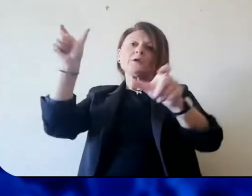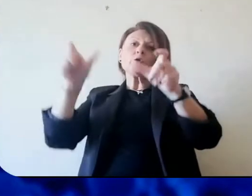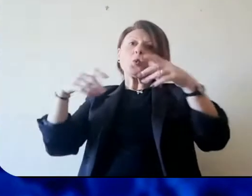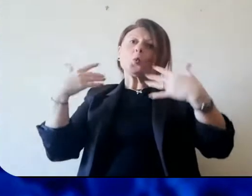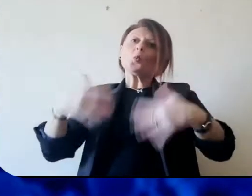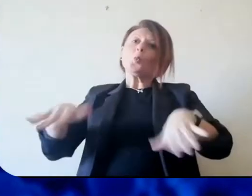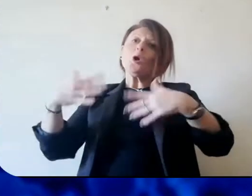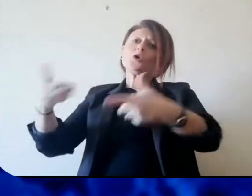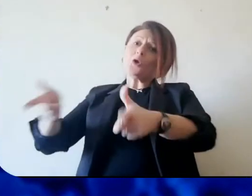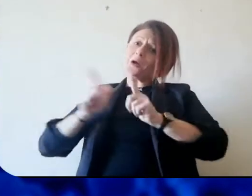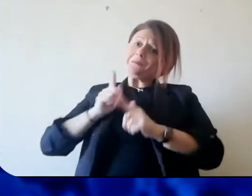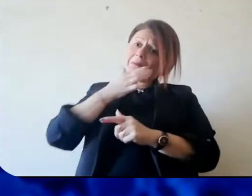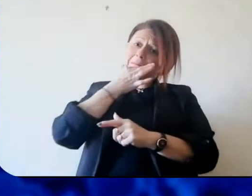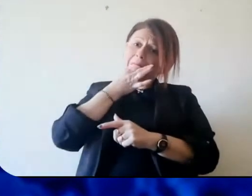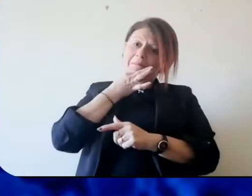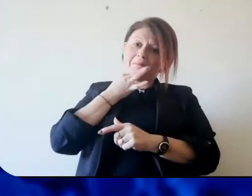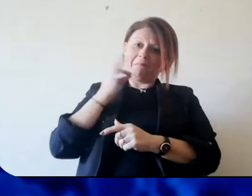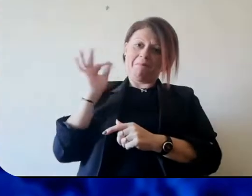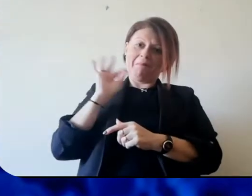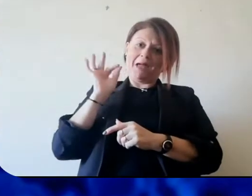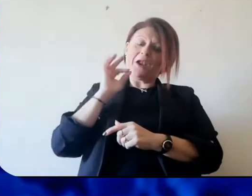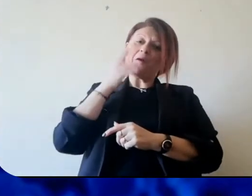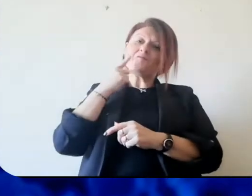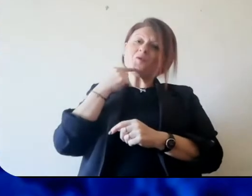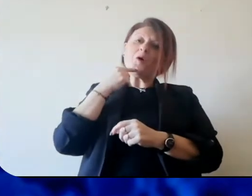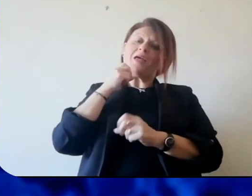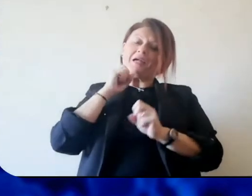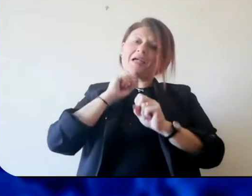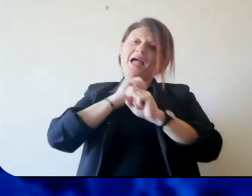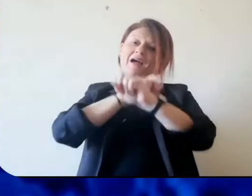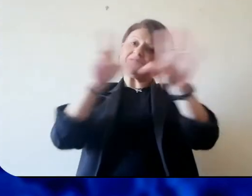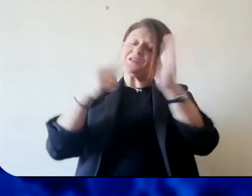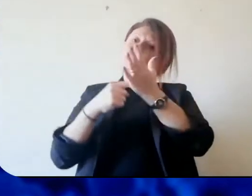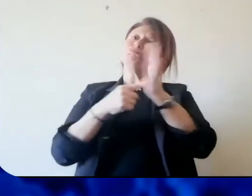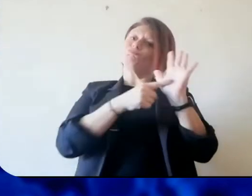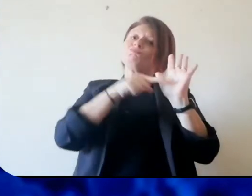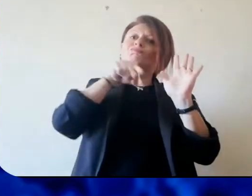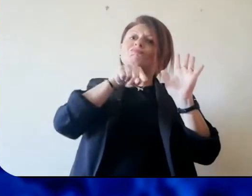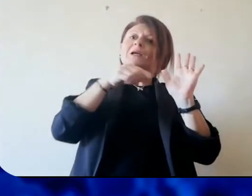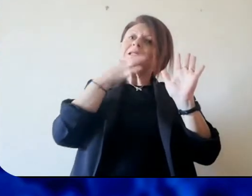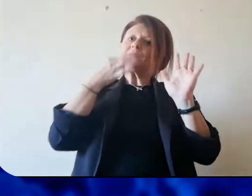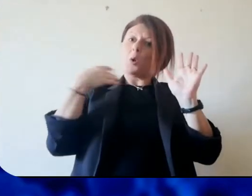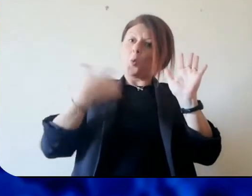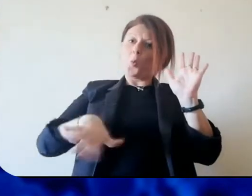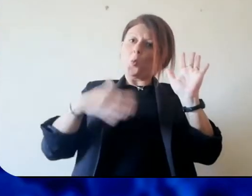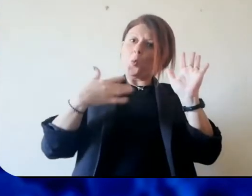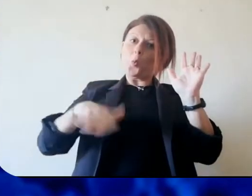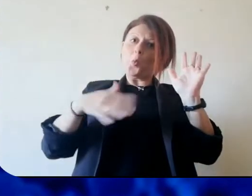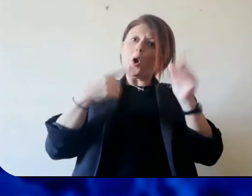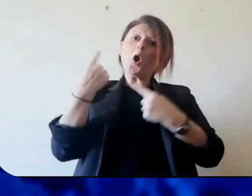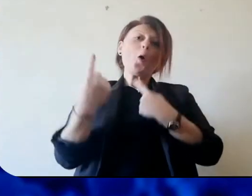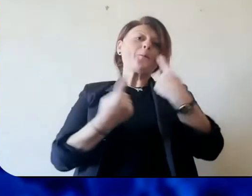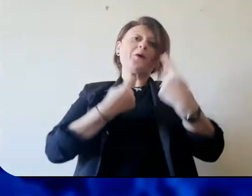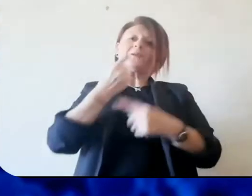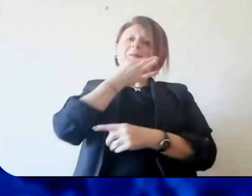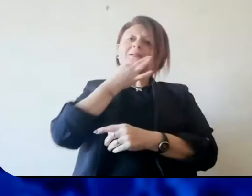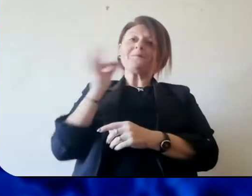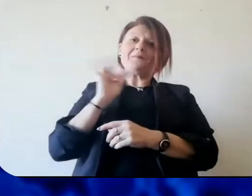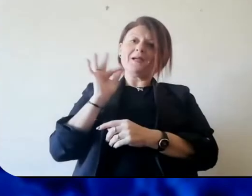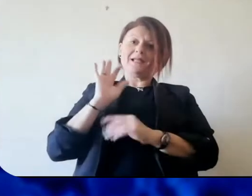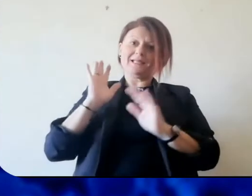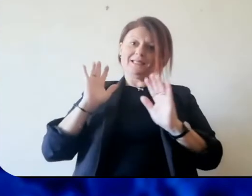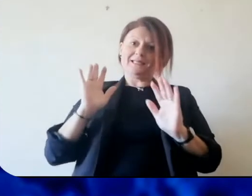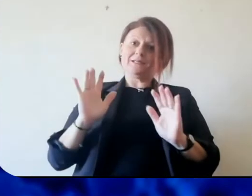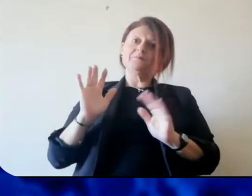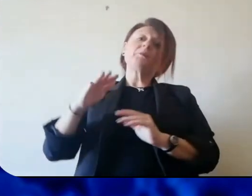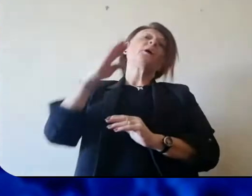È un fatto importante che mi piace porre in risalto. Invitiamo anche altri a seguire questi esempi, sono esempi virtuosi. Avere